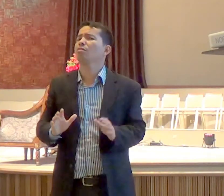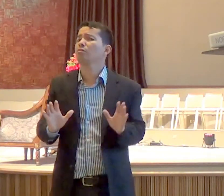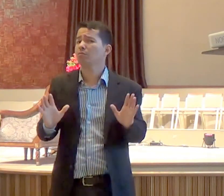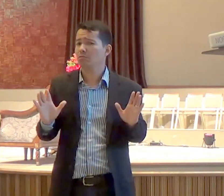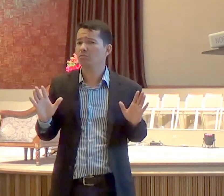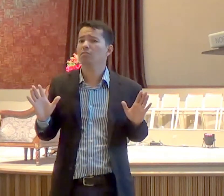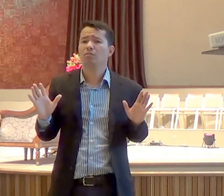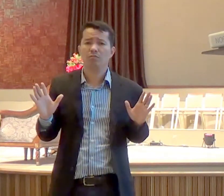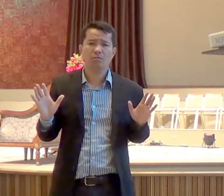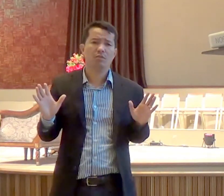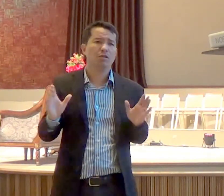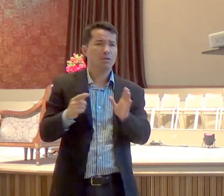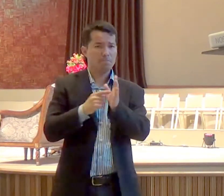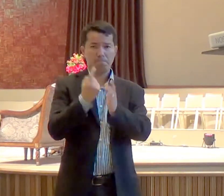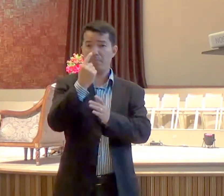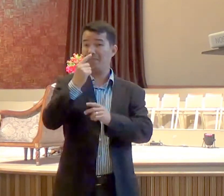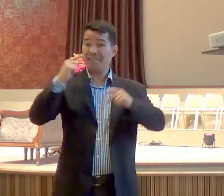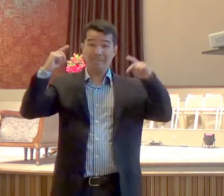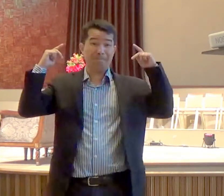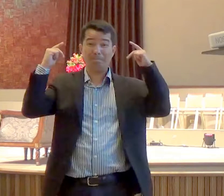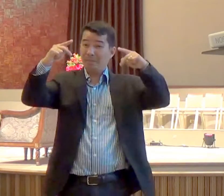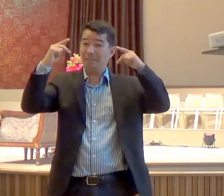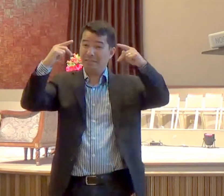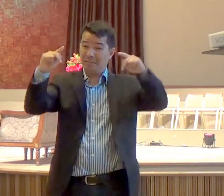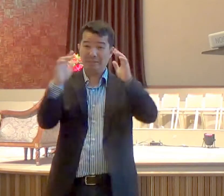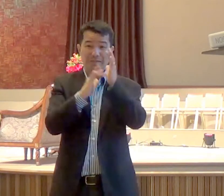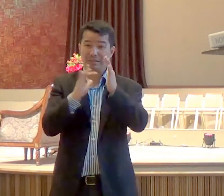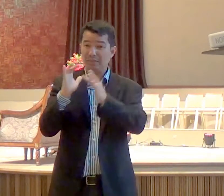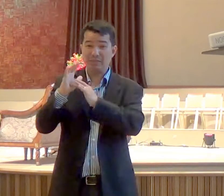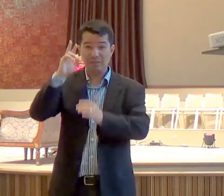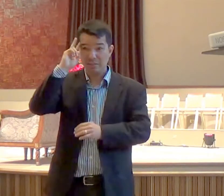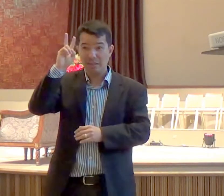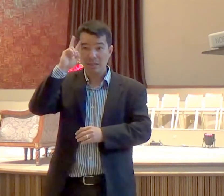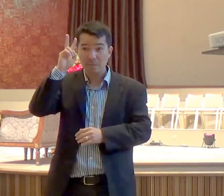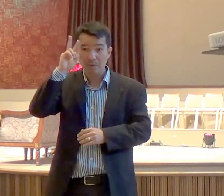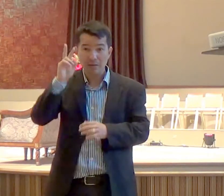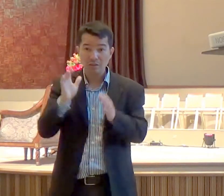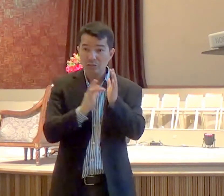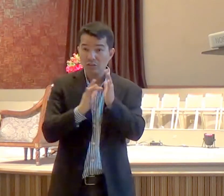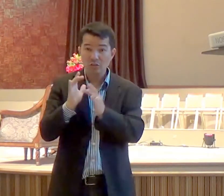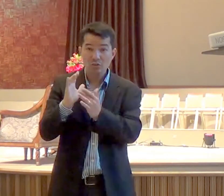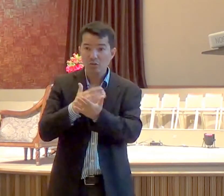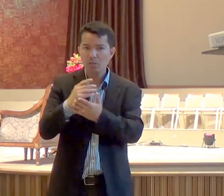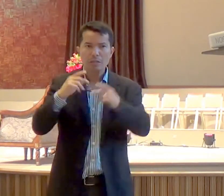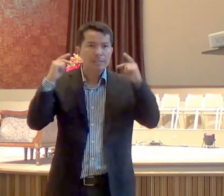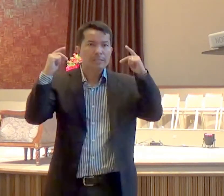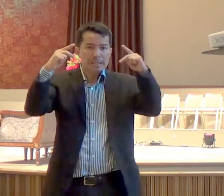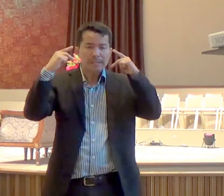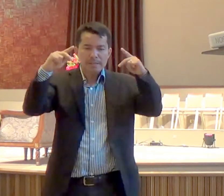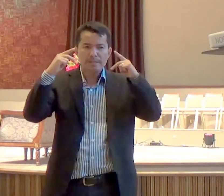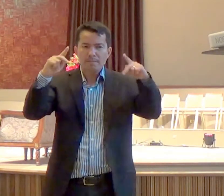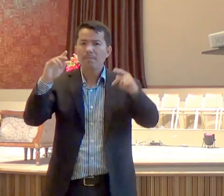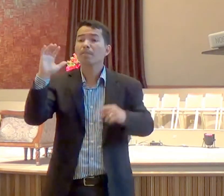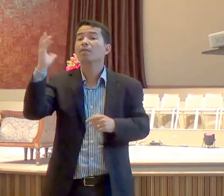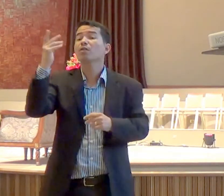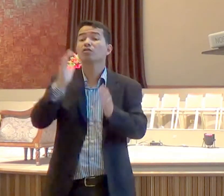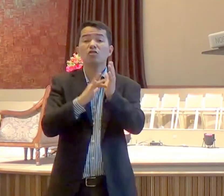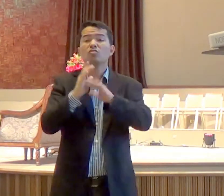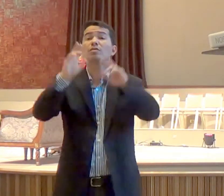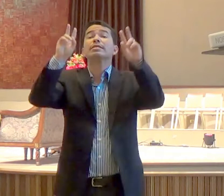a primeira pregação de Jesus, que a gente sabe, o início do ministério dele, a frase que saiu de sua boca,